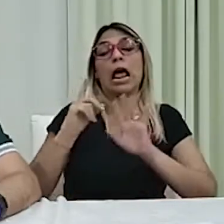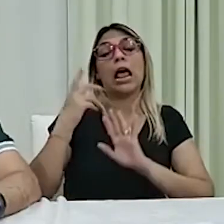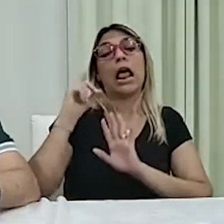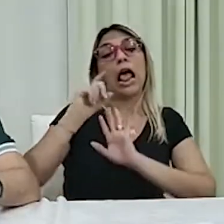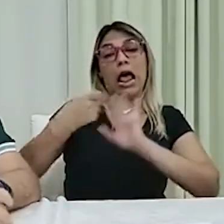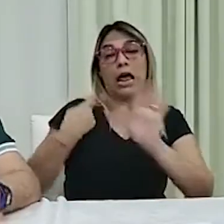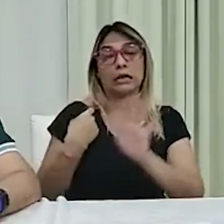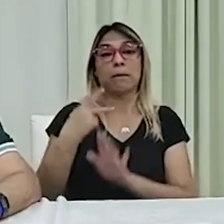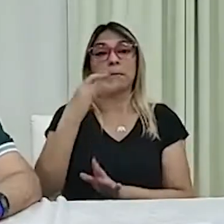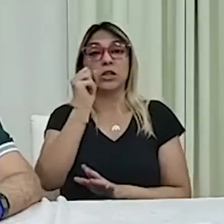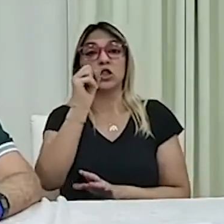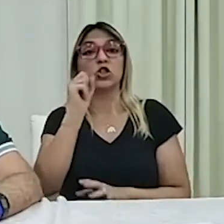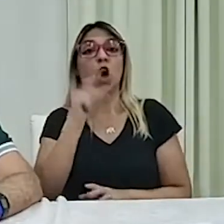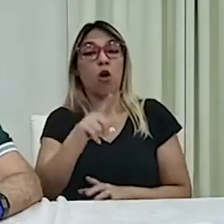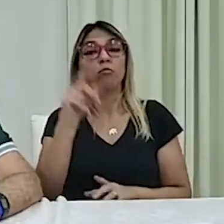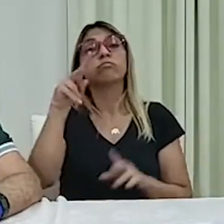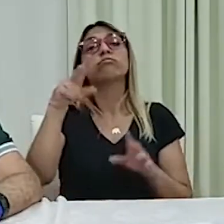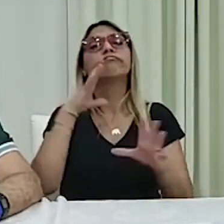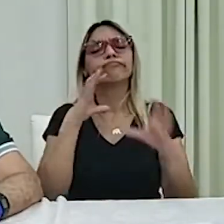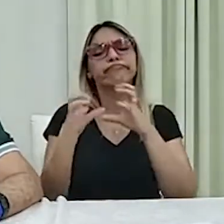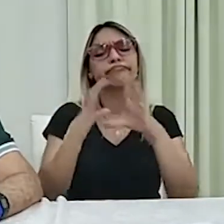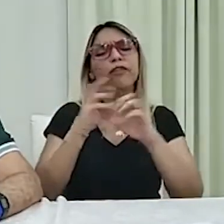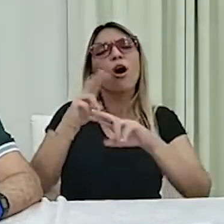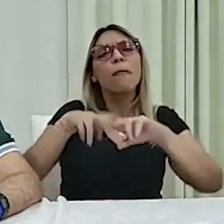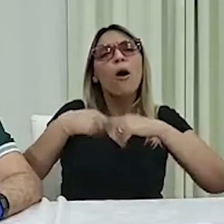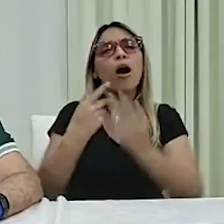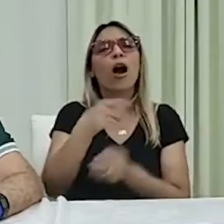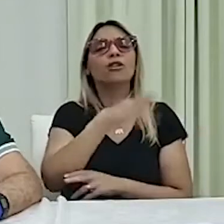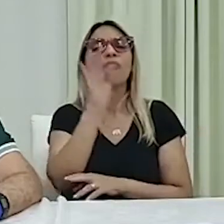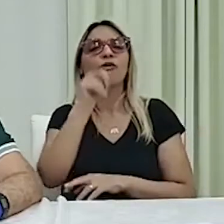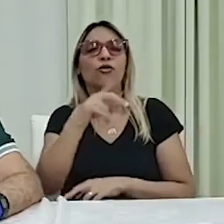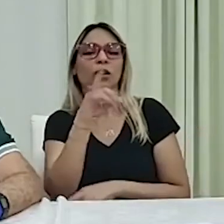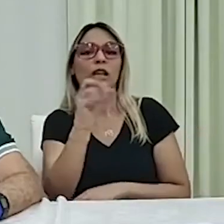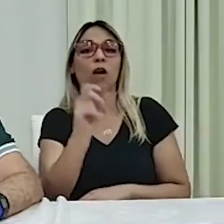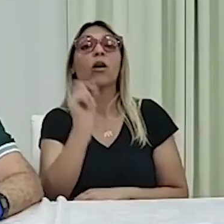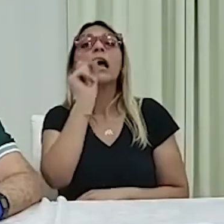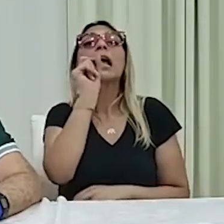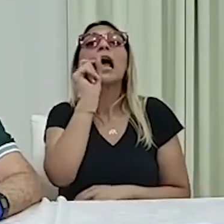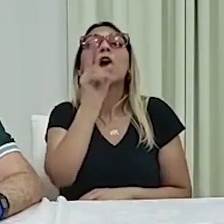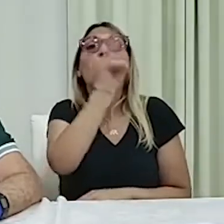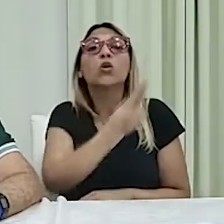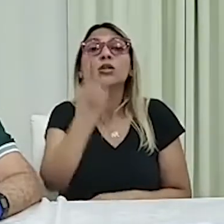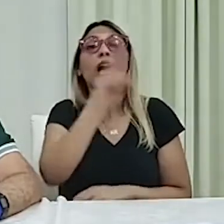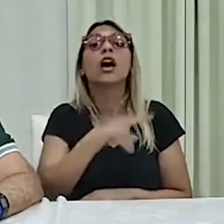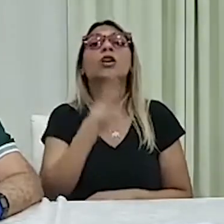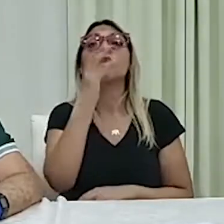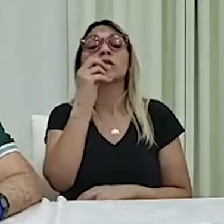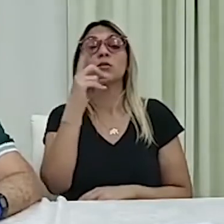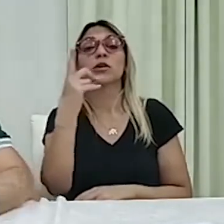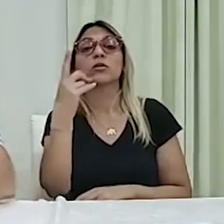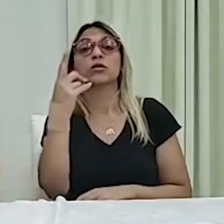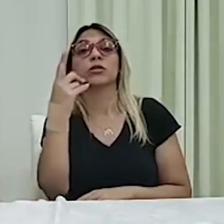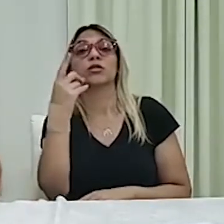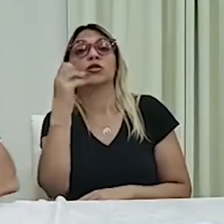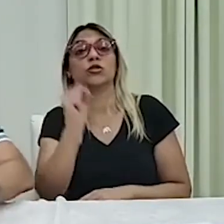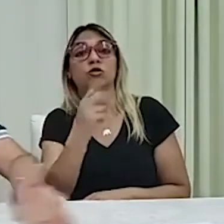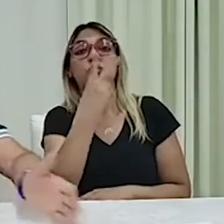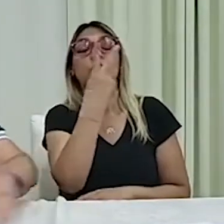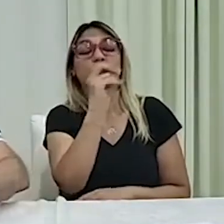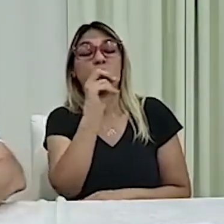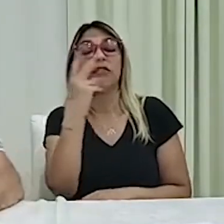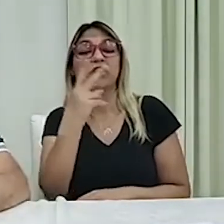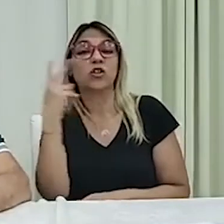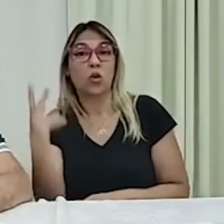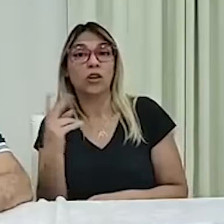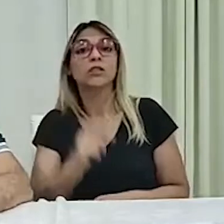-partido, né, que brigou por causa do fundão. quem usar o fundão em 2022? Quem usar o fundão em 2022 vai ser complicado, porque tem que prestar conta